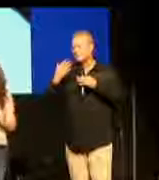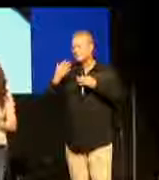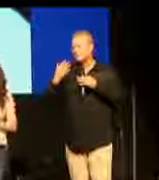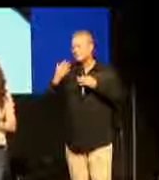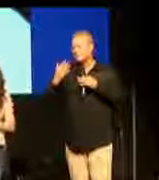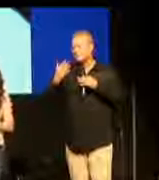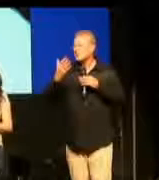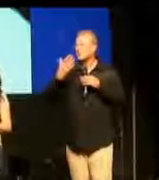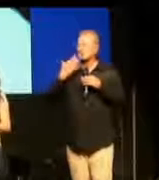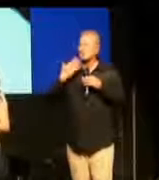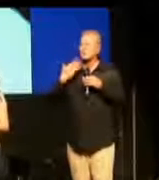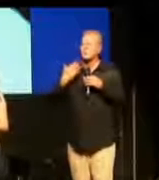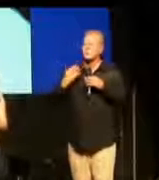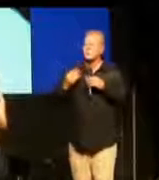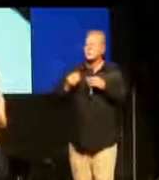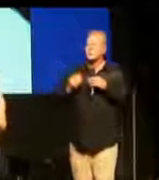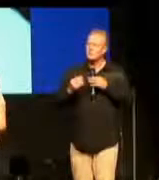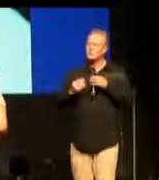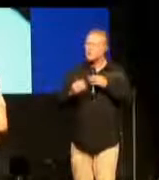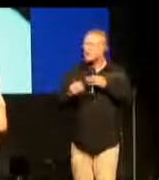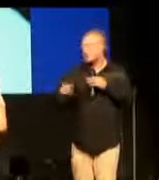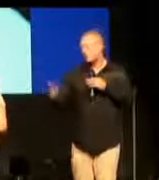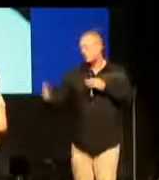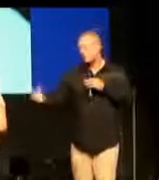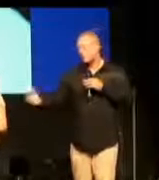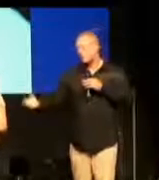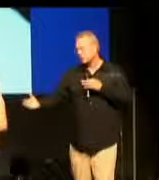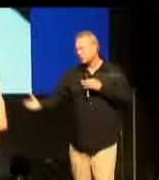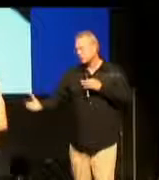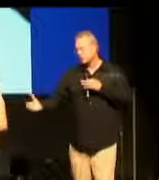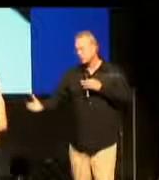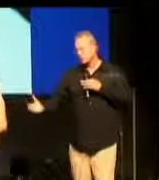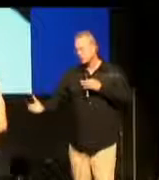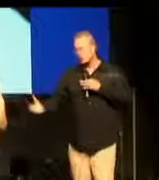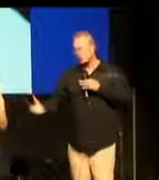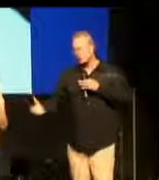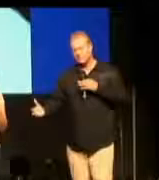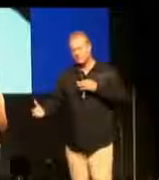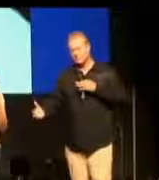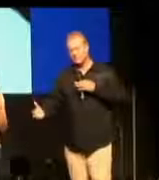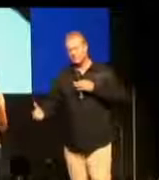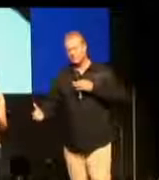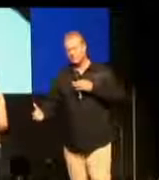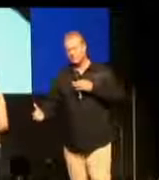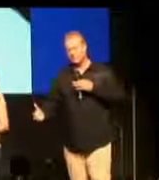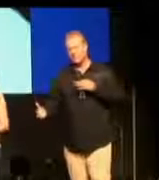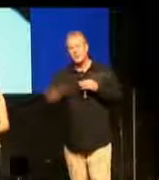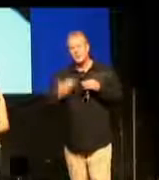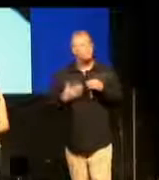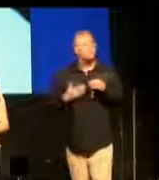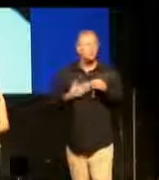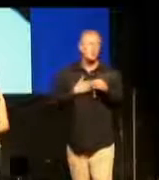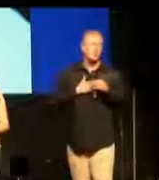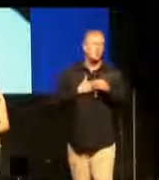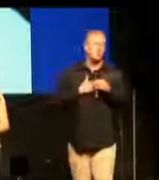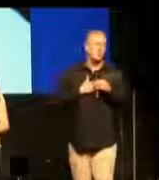sprach sie zu mir. Sie sagte, Ian, egal wie weit weg du von Gott bist,